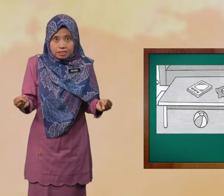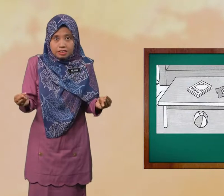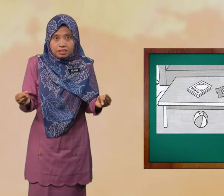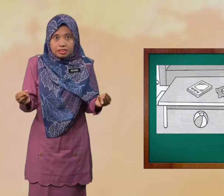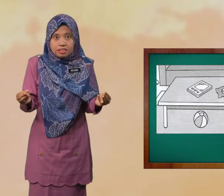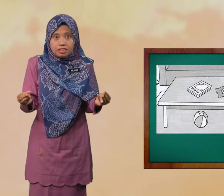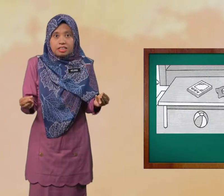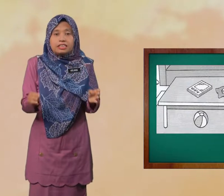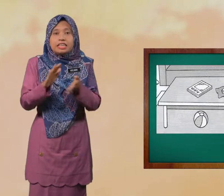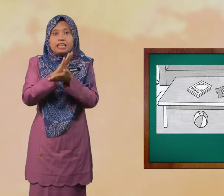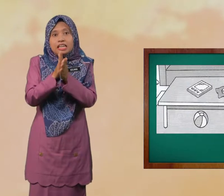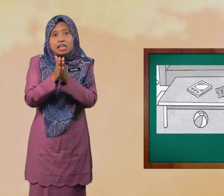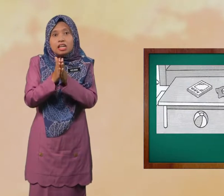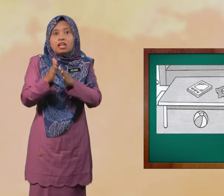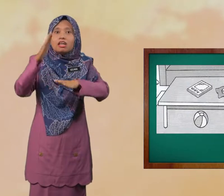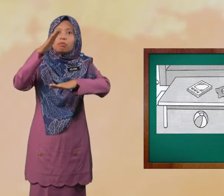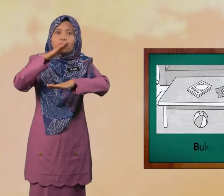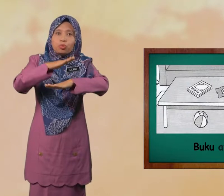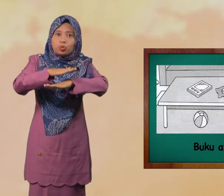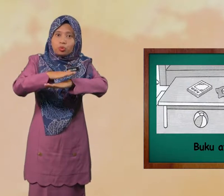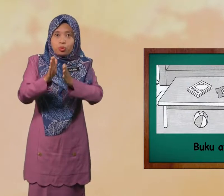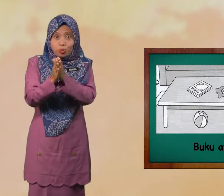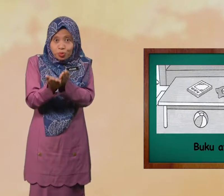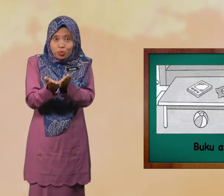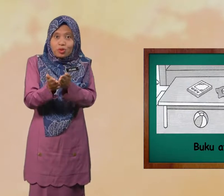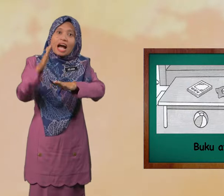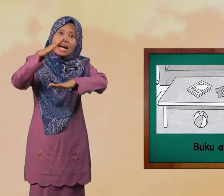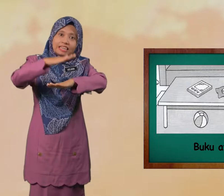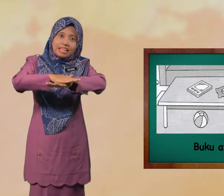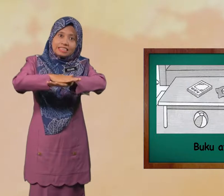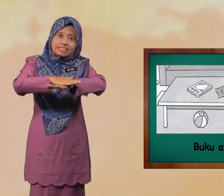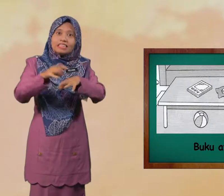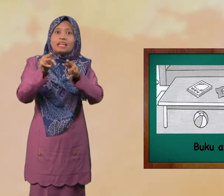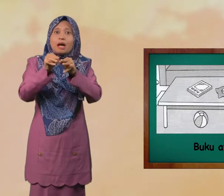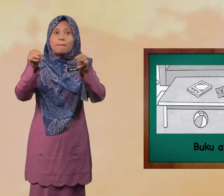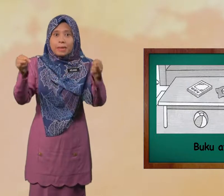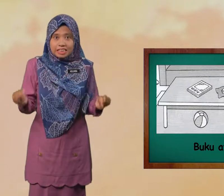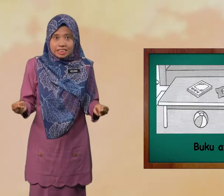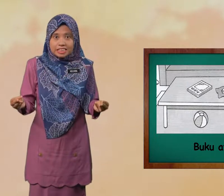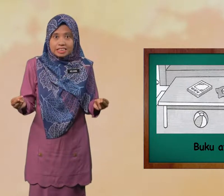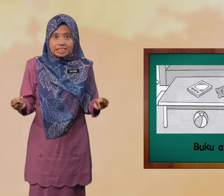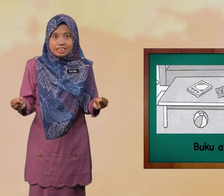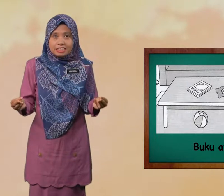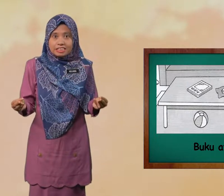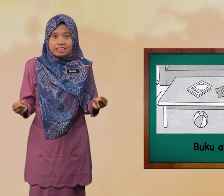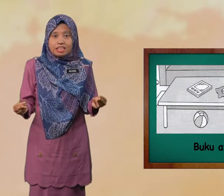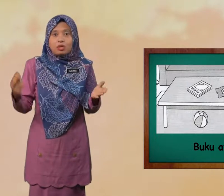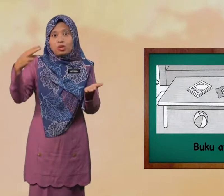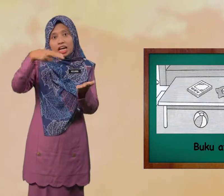Jadi Buku Atas Meja Ulang